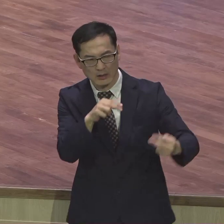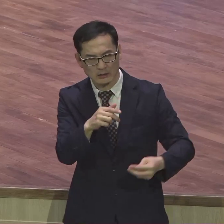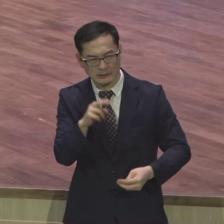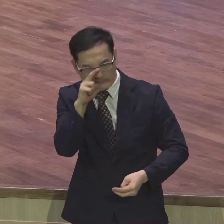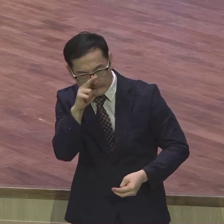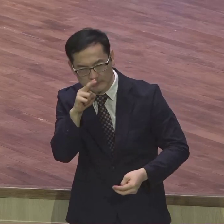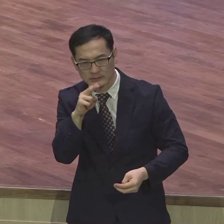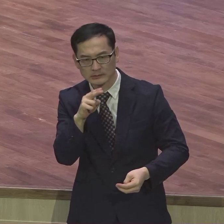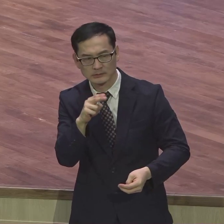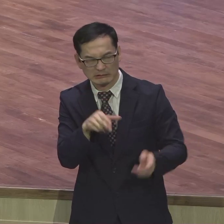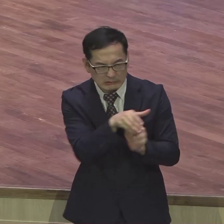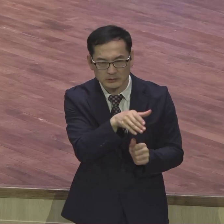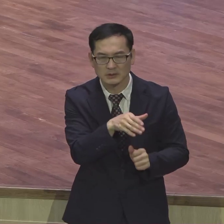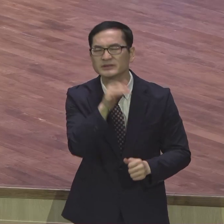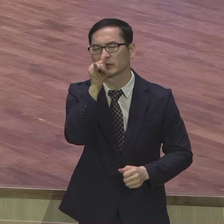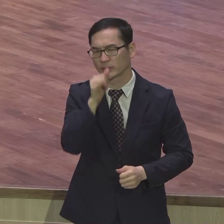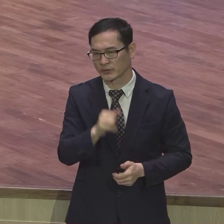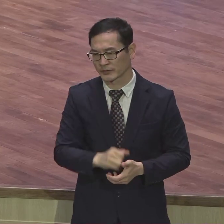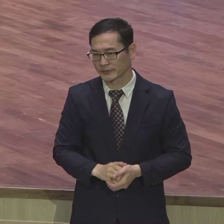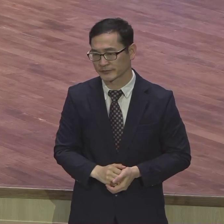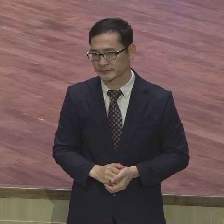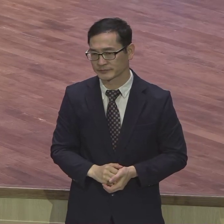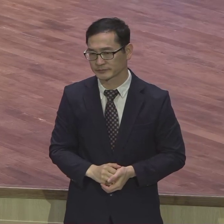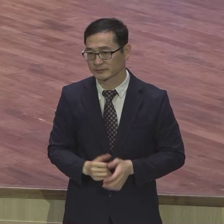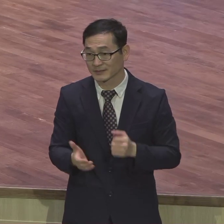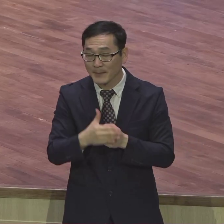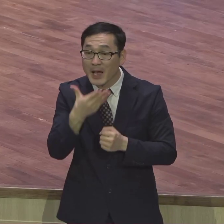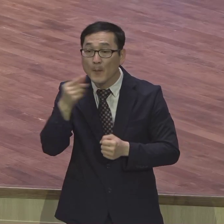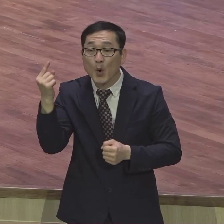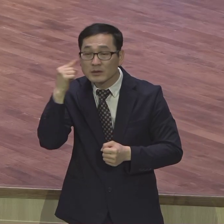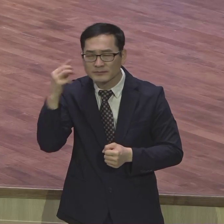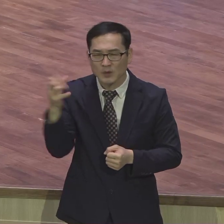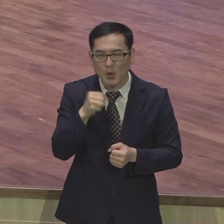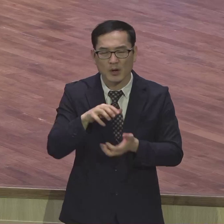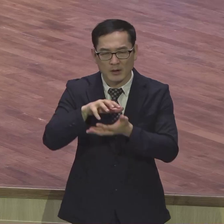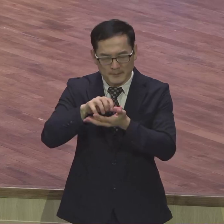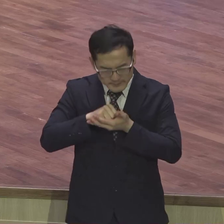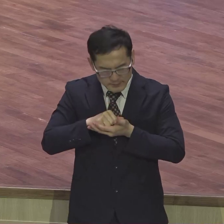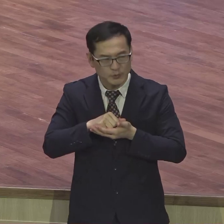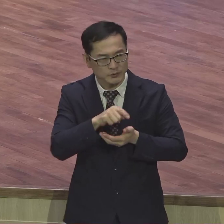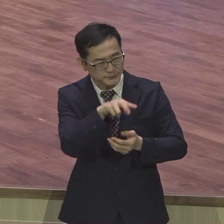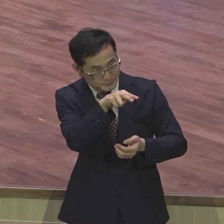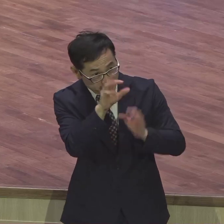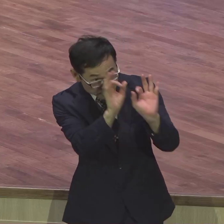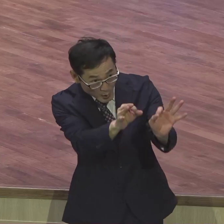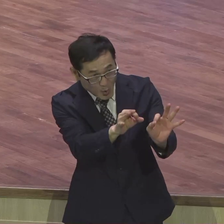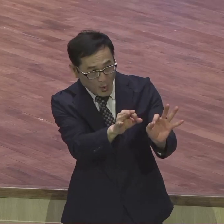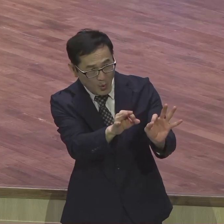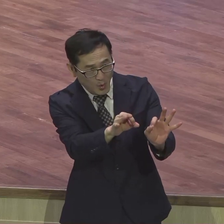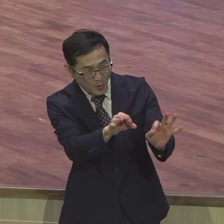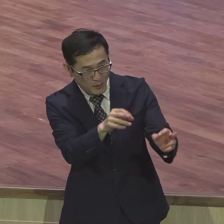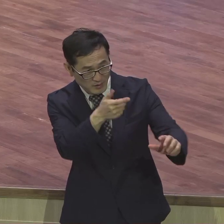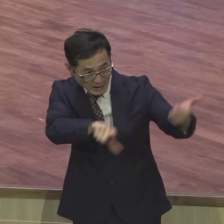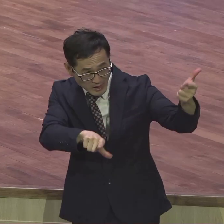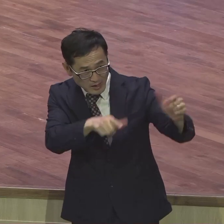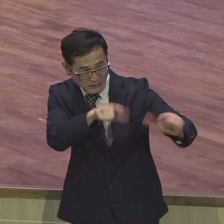수용하라는 겁니다 수용 지적하지 말고 따지지 말고 그 수용하는 영적 자세를